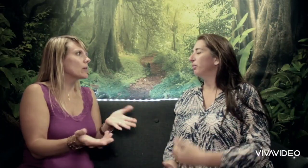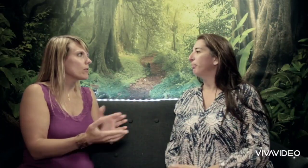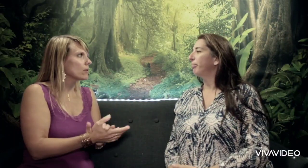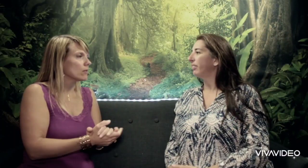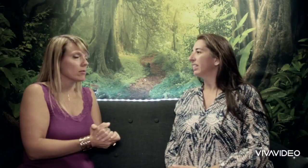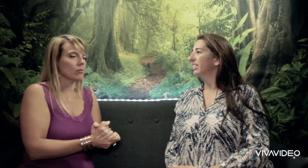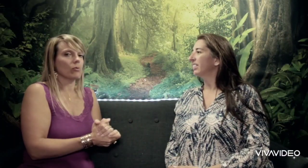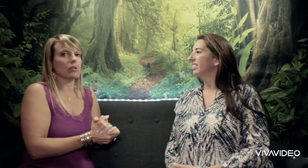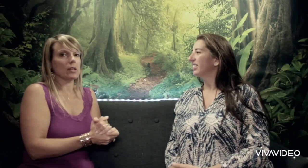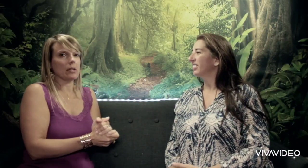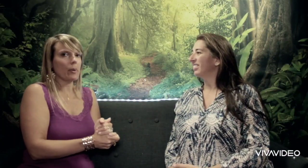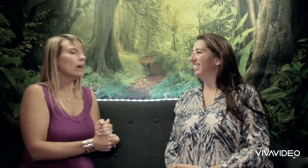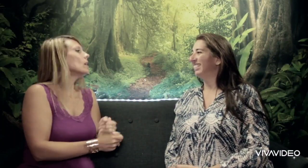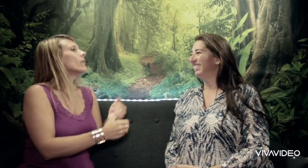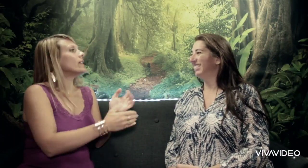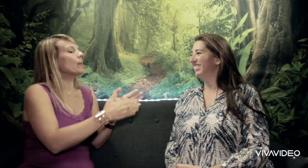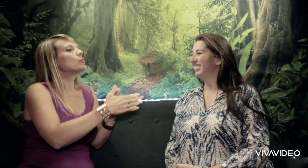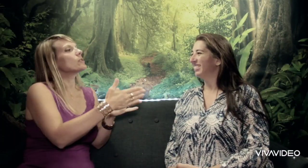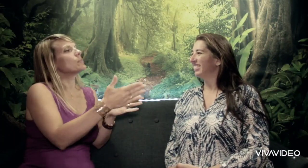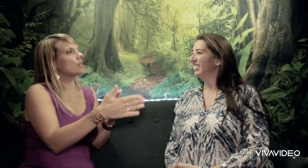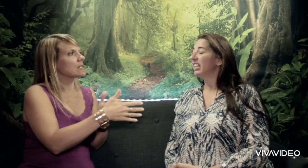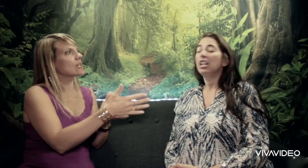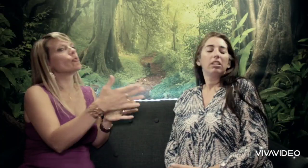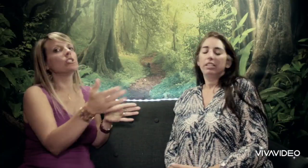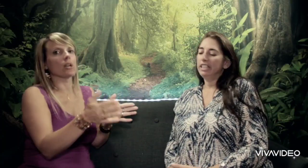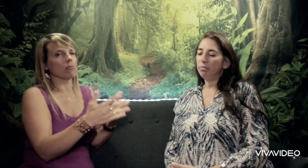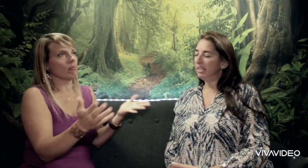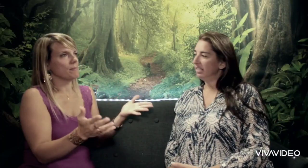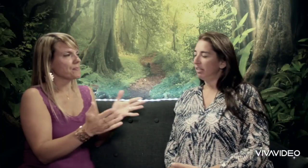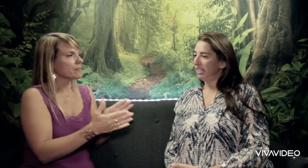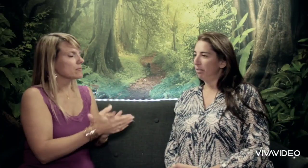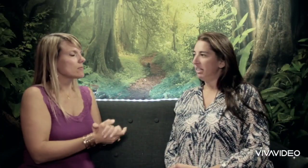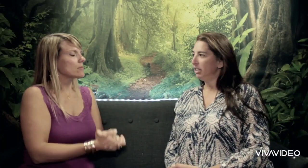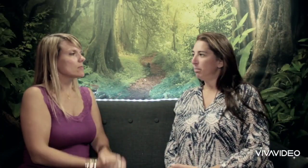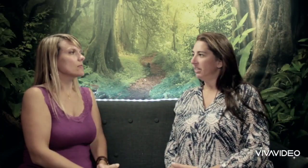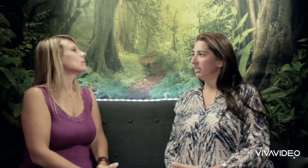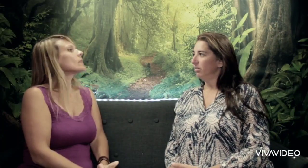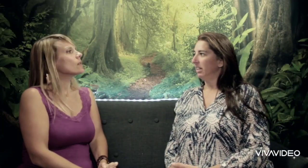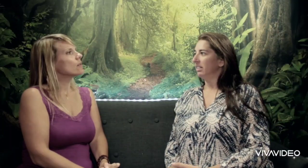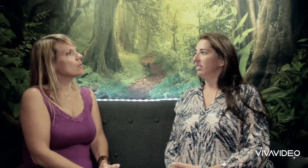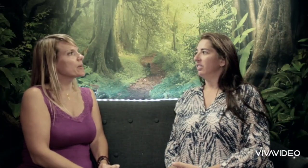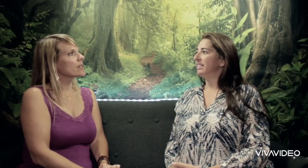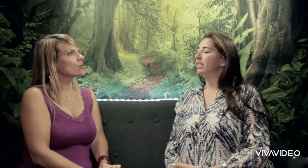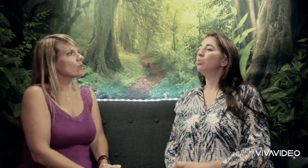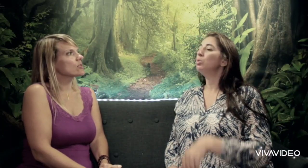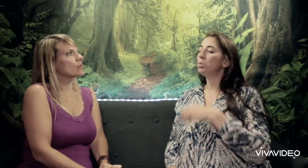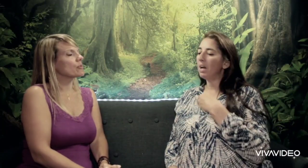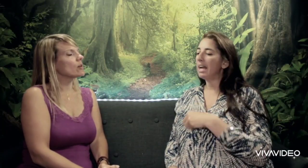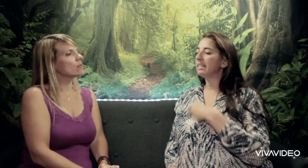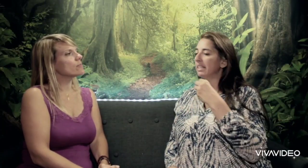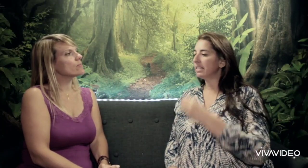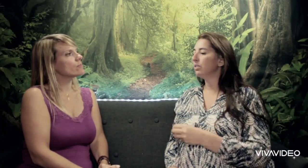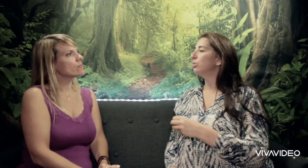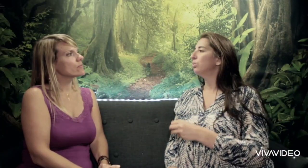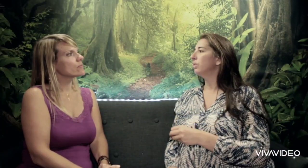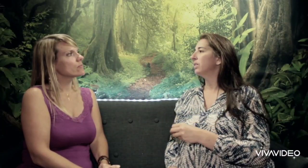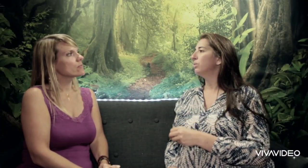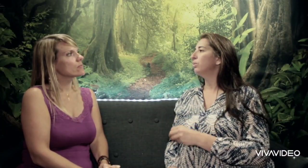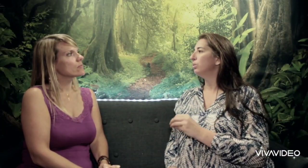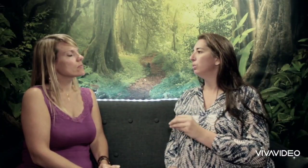évidemment. Ne vous inquiétez pas. Il y a plusieurs hypothèses.'est ça que je veux dire. Il a plein d'hypothèses. Voilà. Il n pas de résonance des fois. C de toute façon de